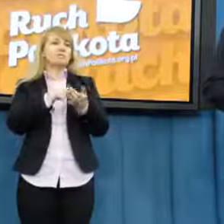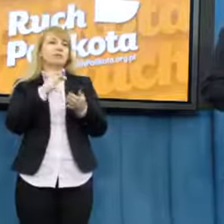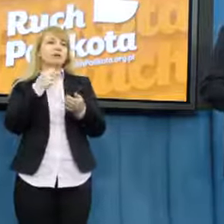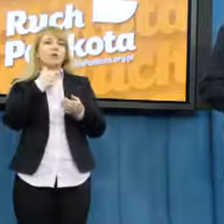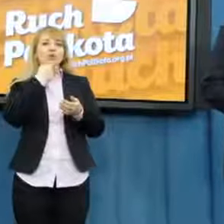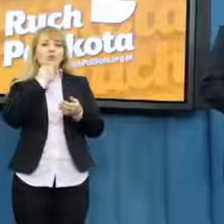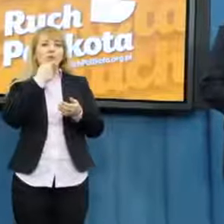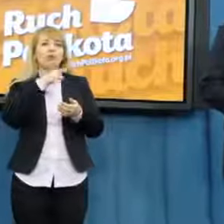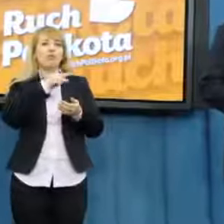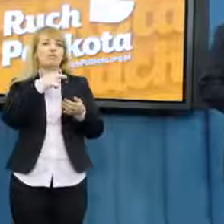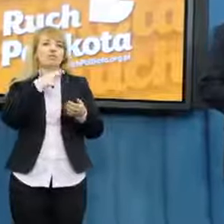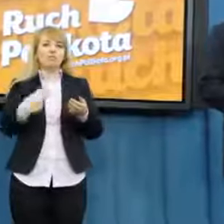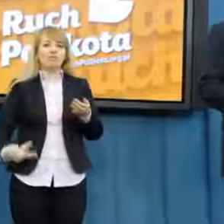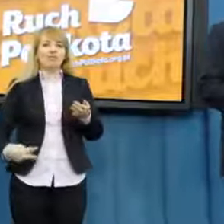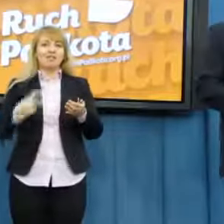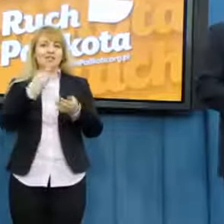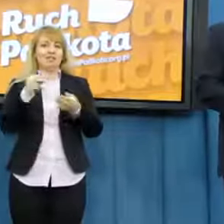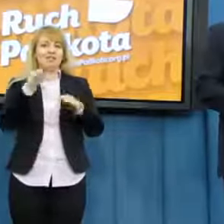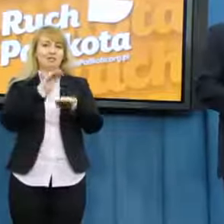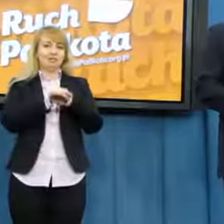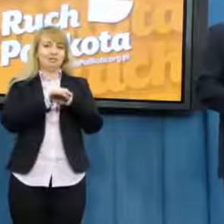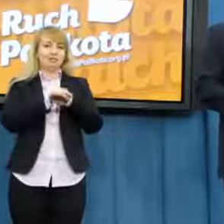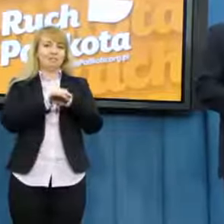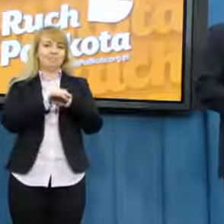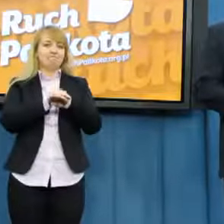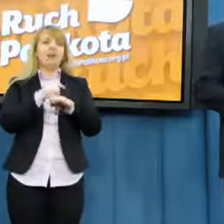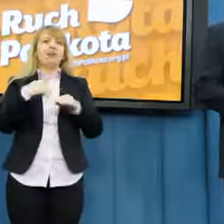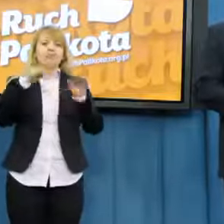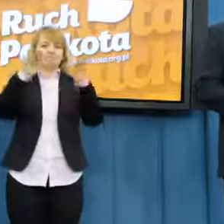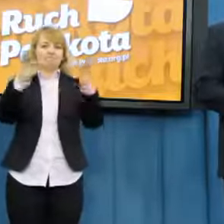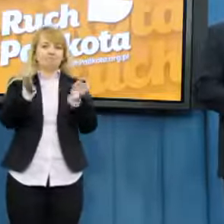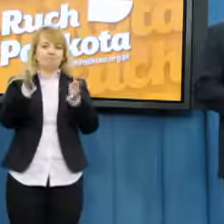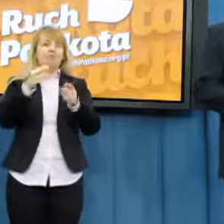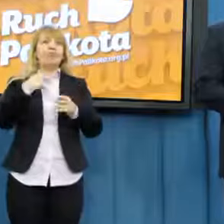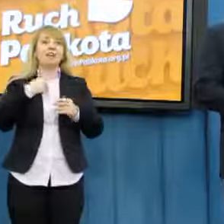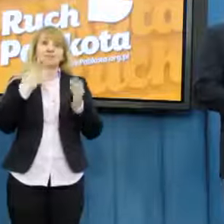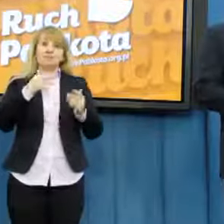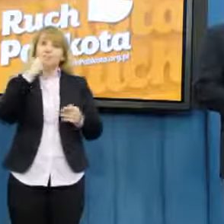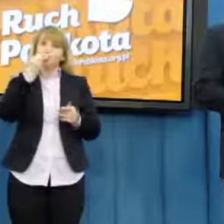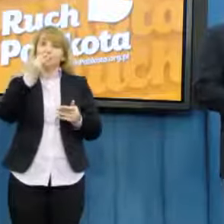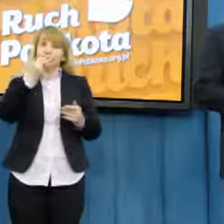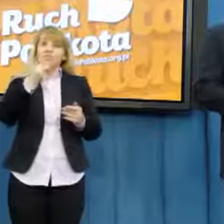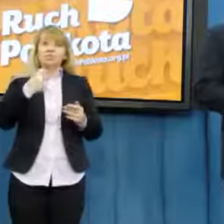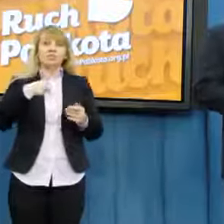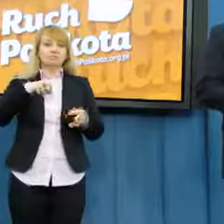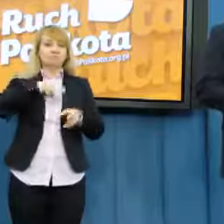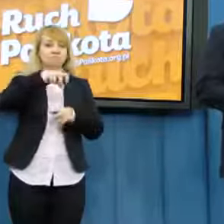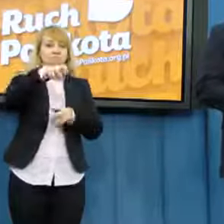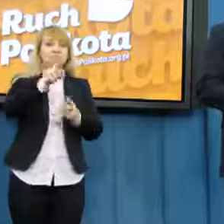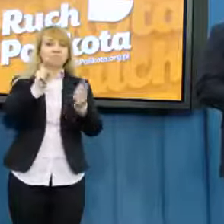stwierdzeniem nie zgodzić. Zamiastem mówiąc, wychodząc naprzeciw